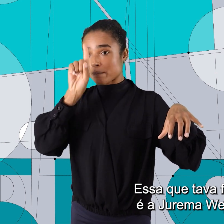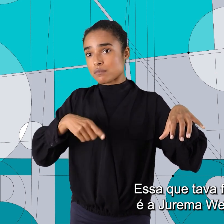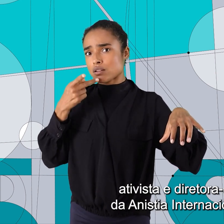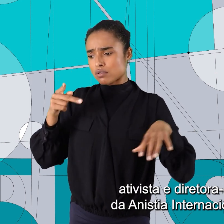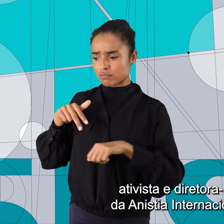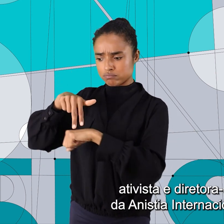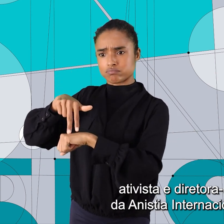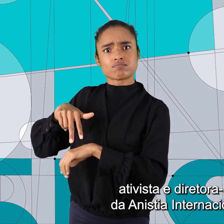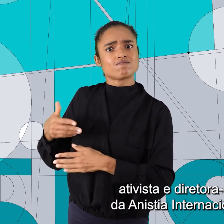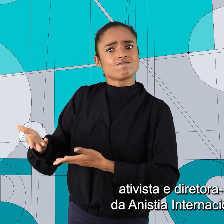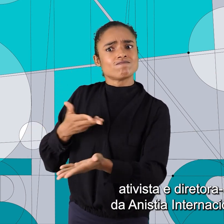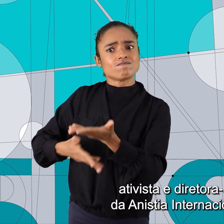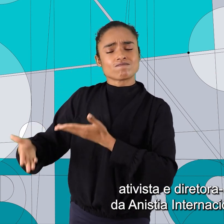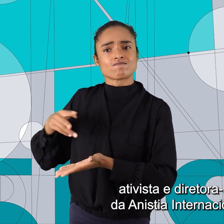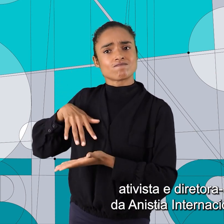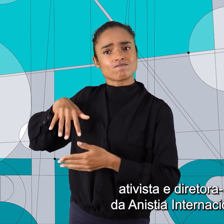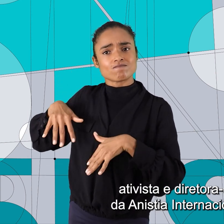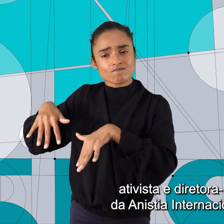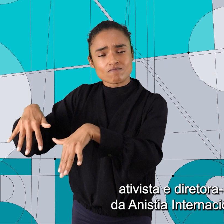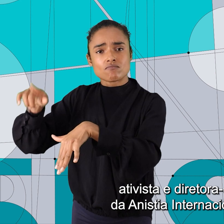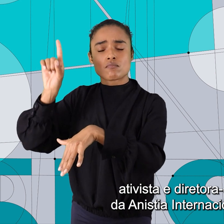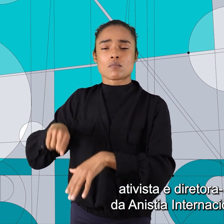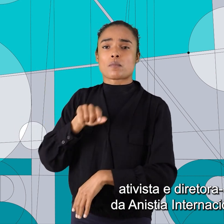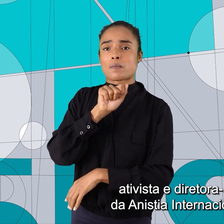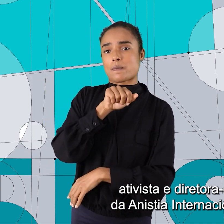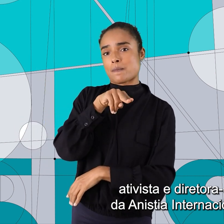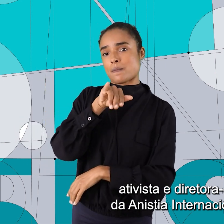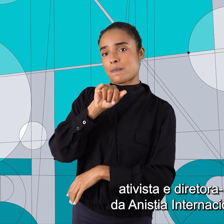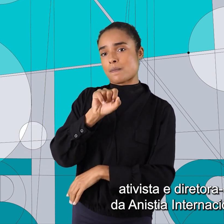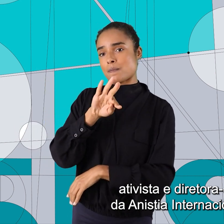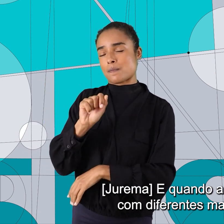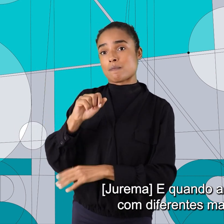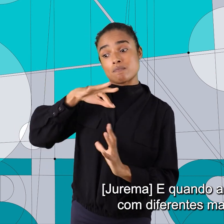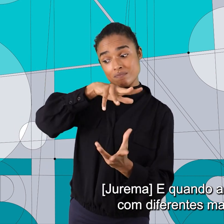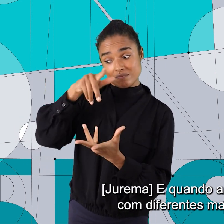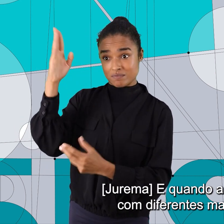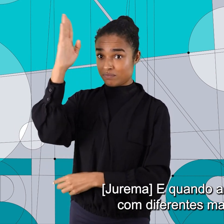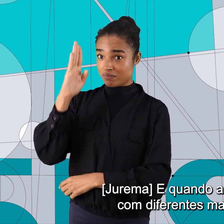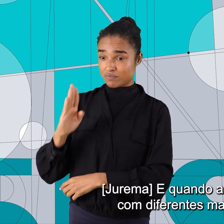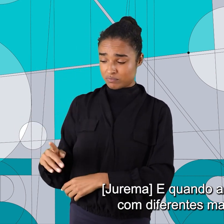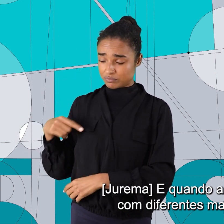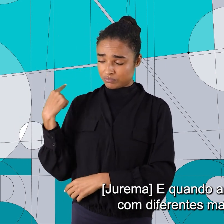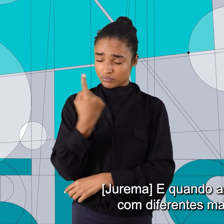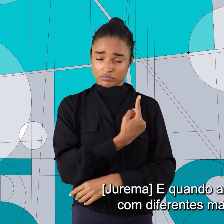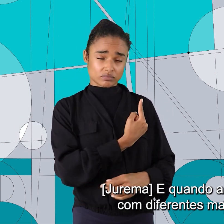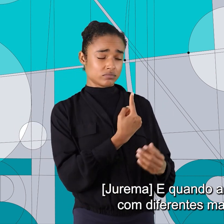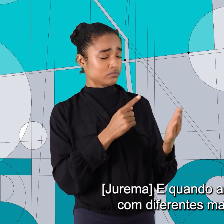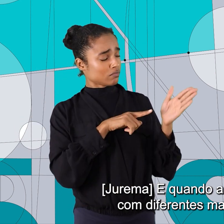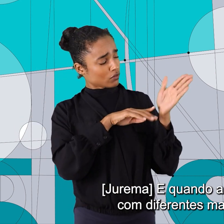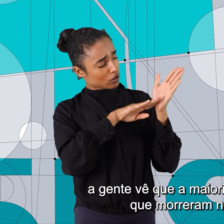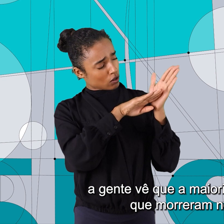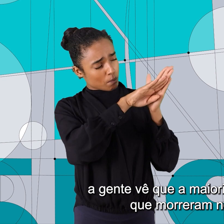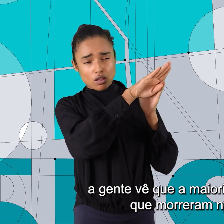Werneck, ativista e diretora executiva da Anistia Internacional Brasil. E quando a gente cruza com diferentes